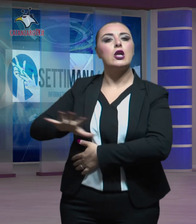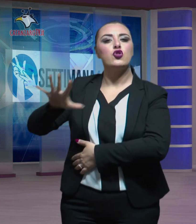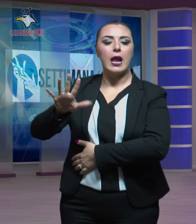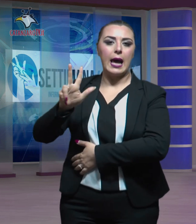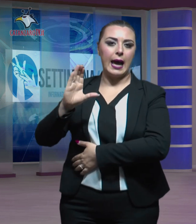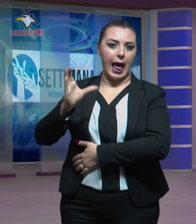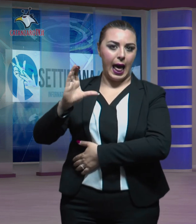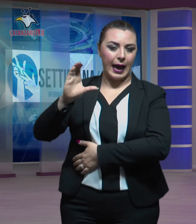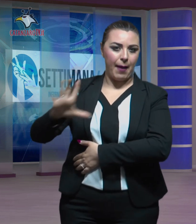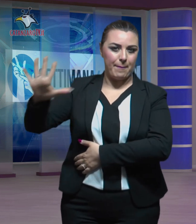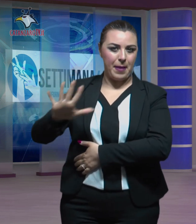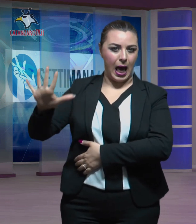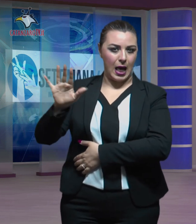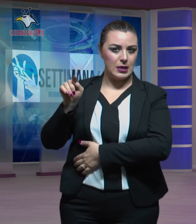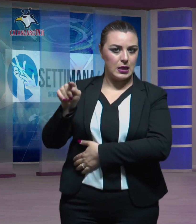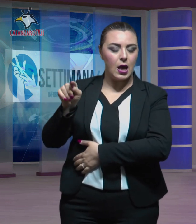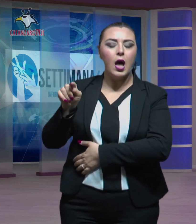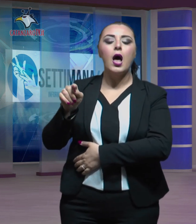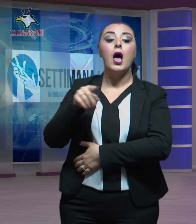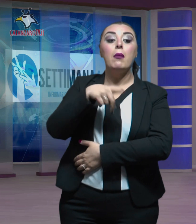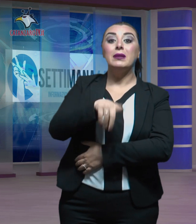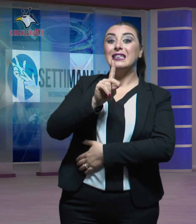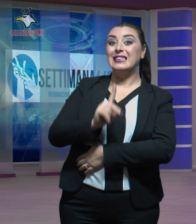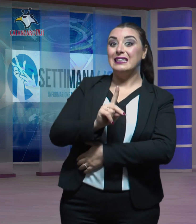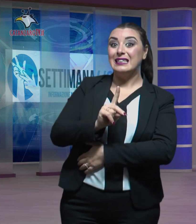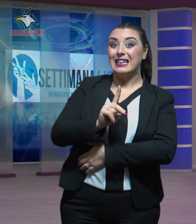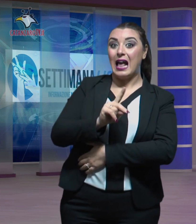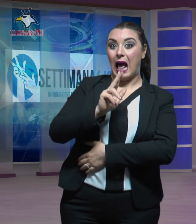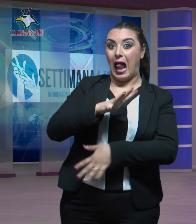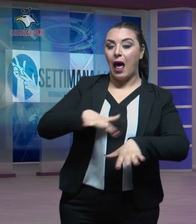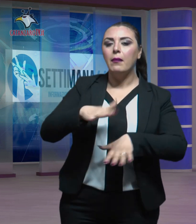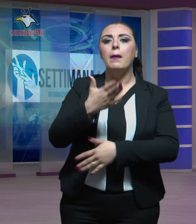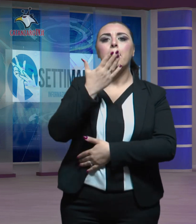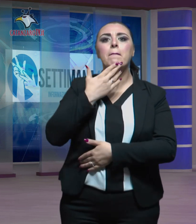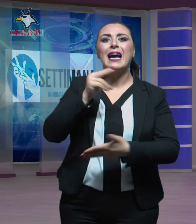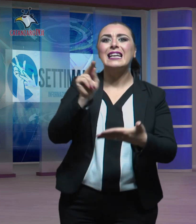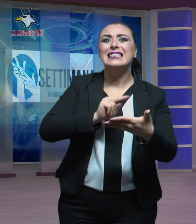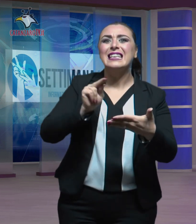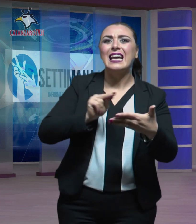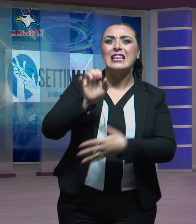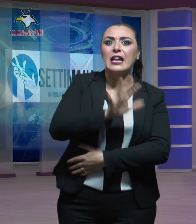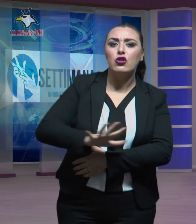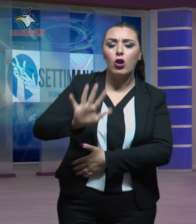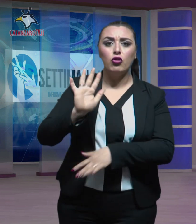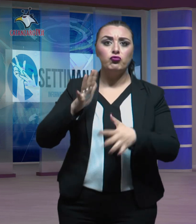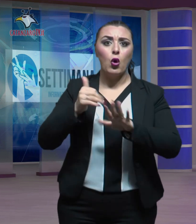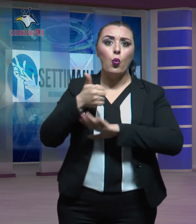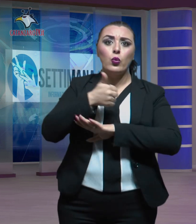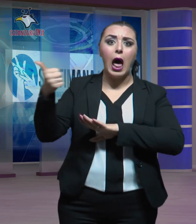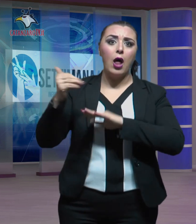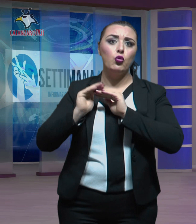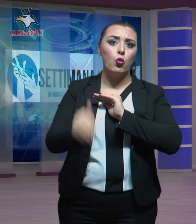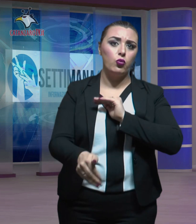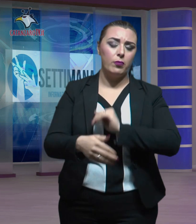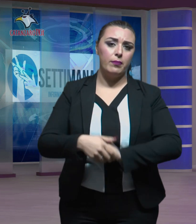Campania. Il PD calabrese è senza segretario regionale da circa un